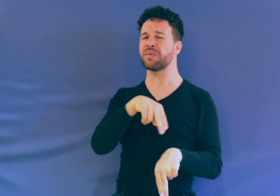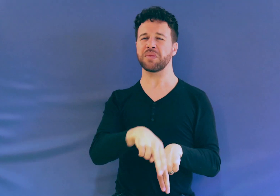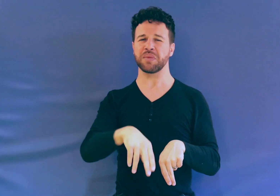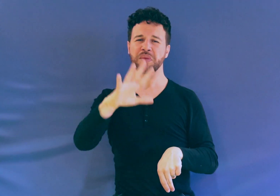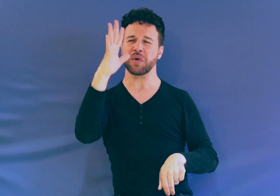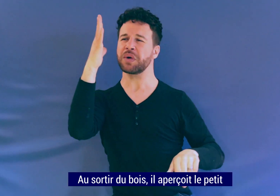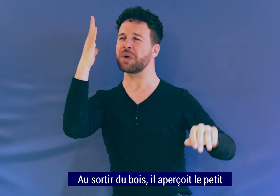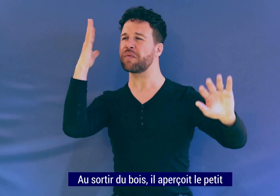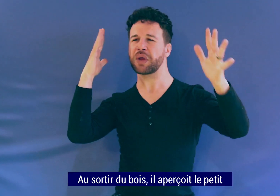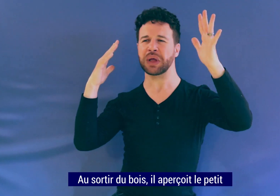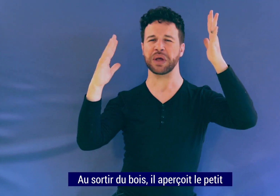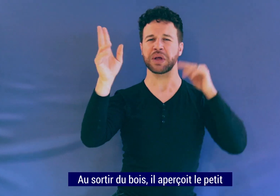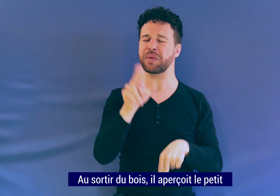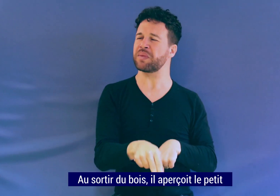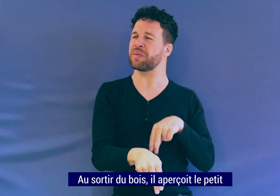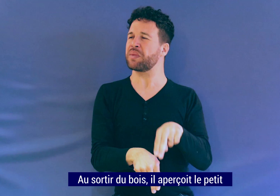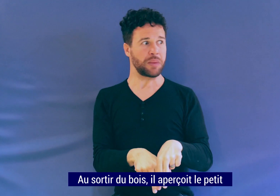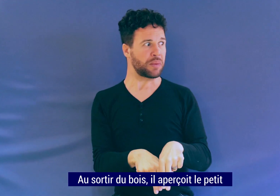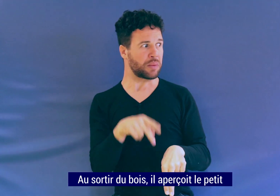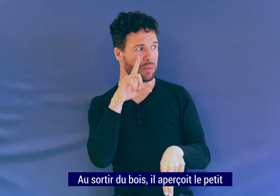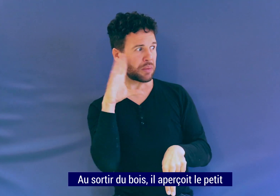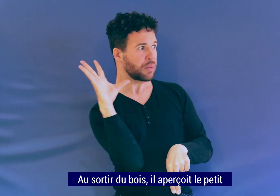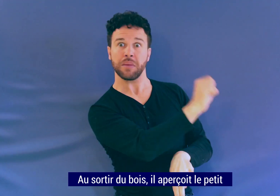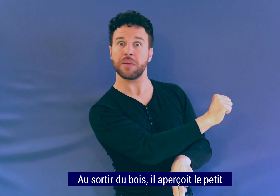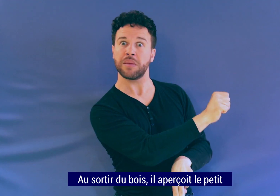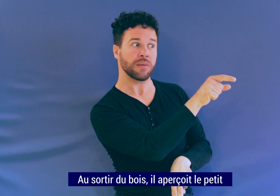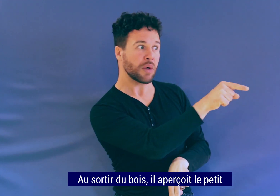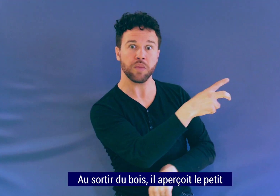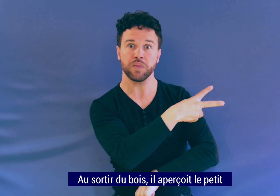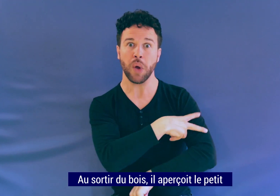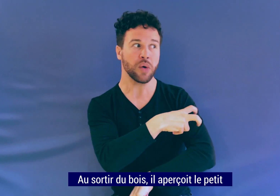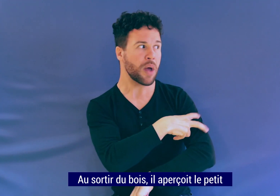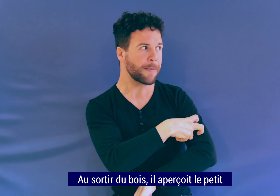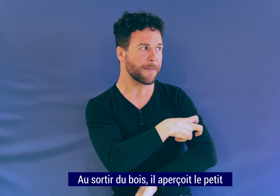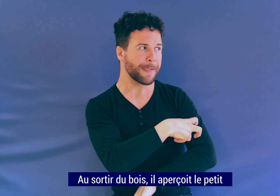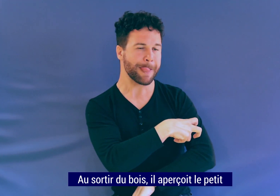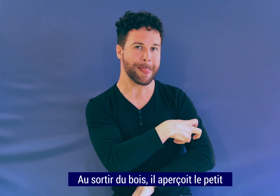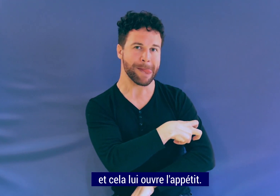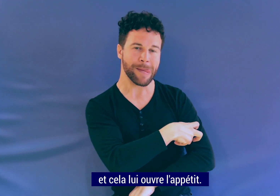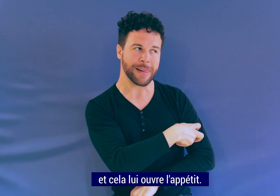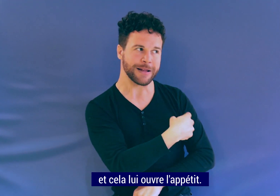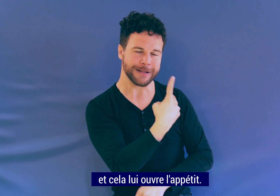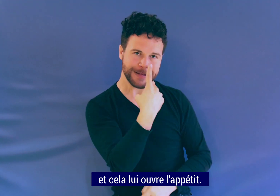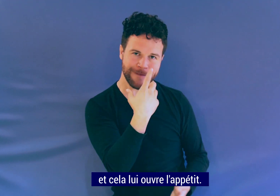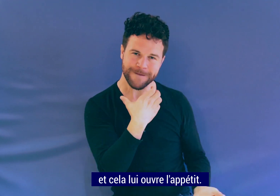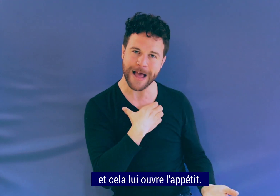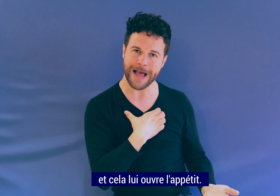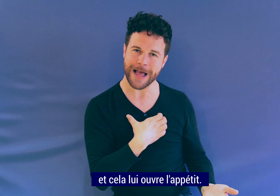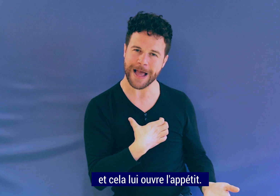Au sortir du bois, il aperçoit le petit. Et cela lui